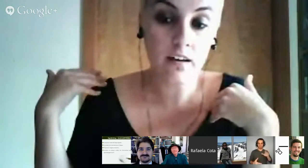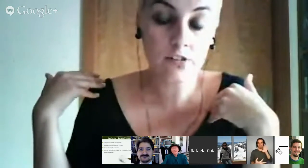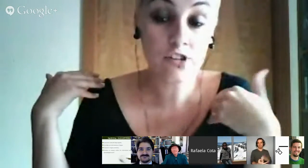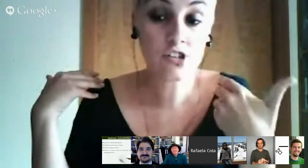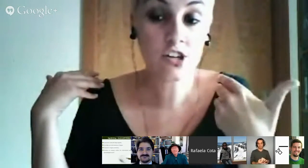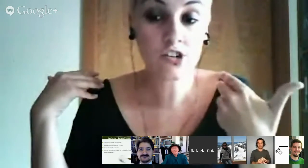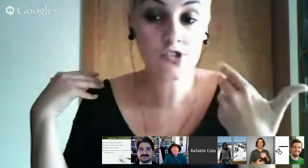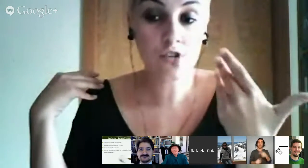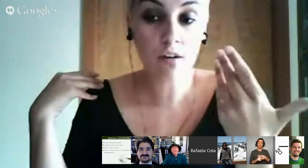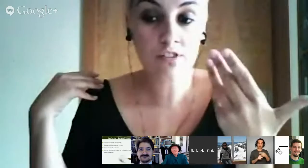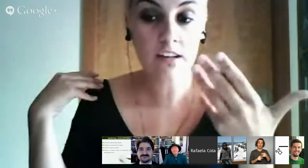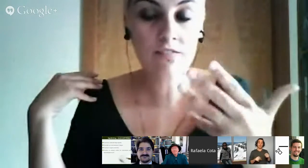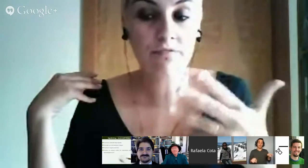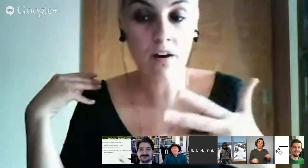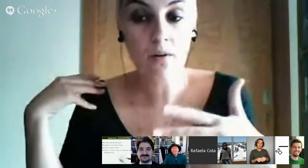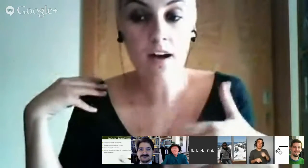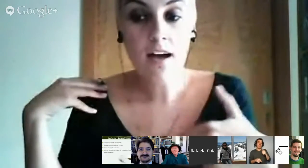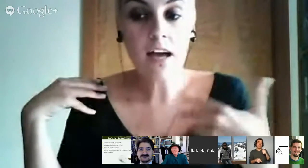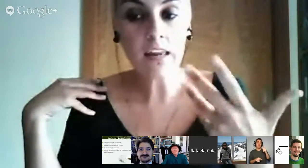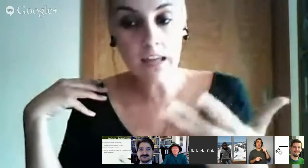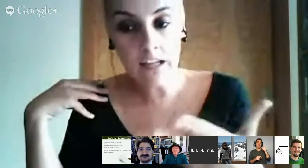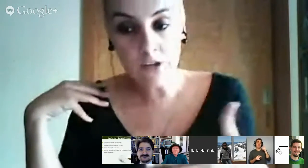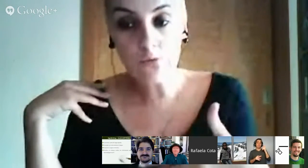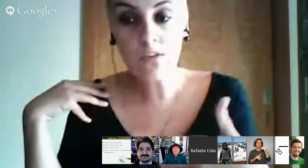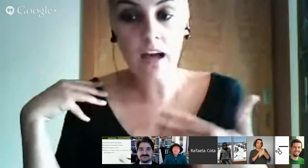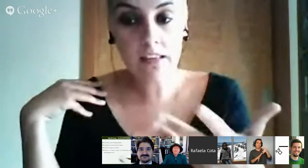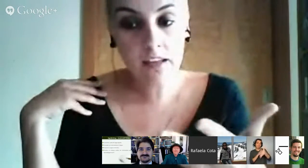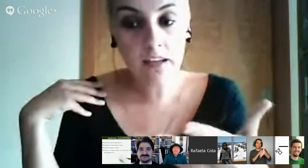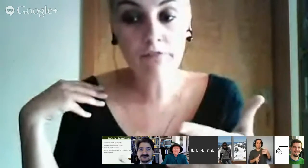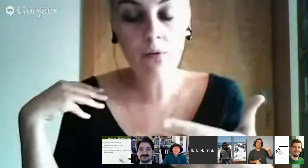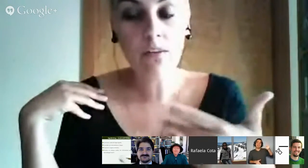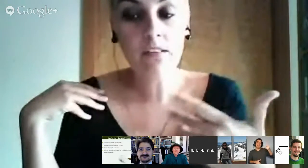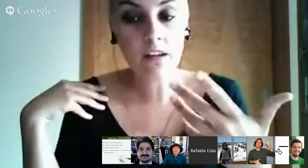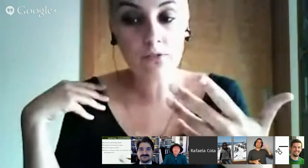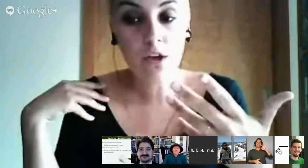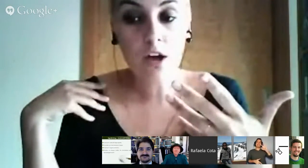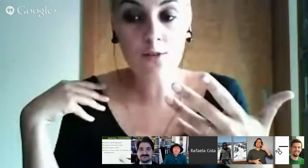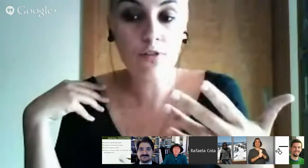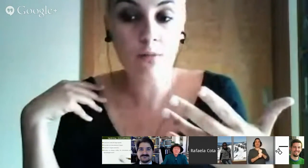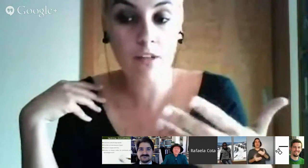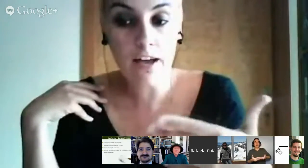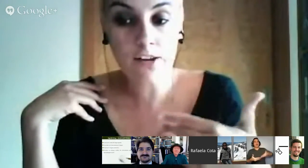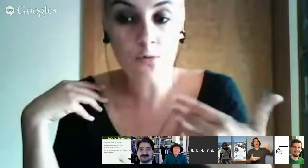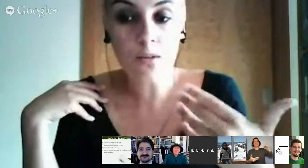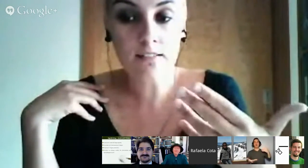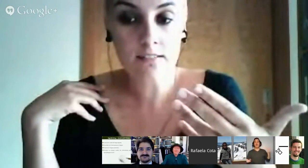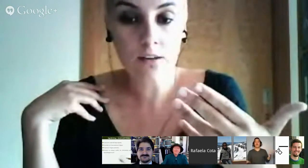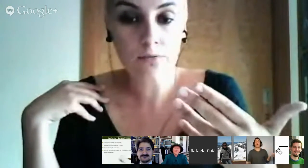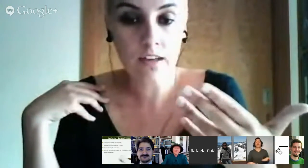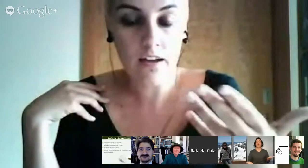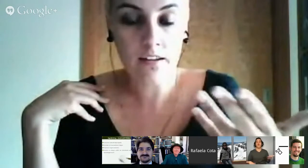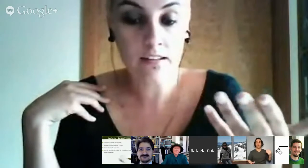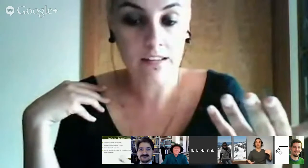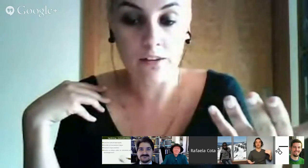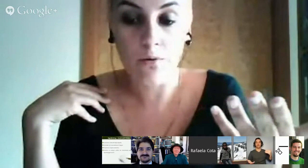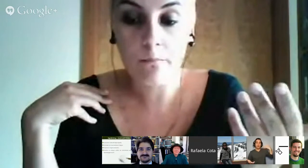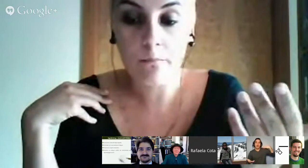anos e que gestos novos é que se vão criando no dia-a-dia e que vão entrando no vocabulário e na utilização diária da língua.